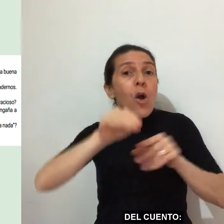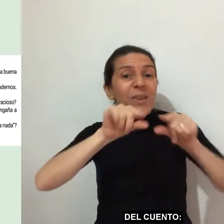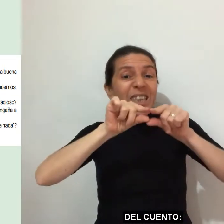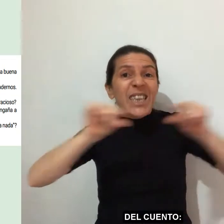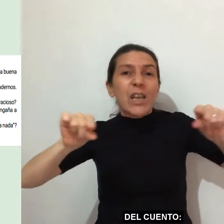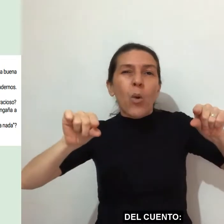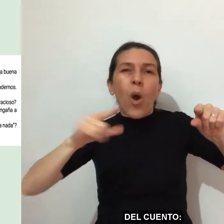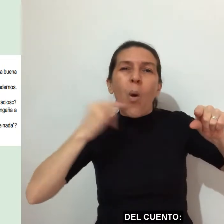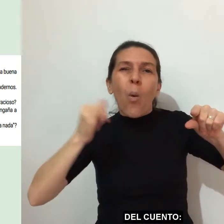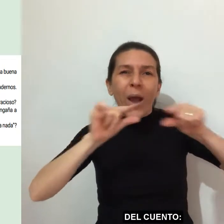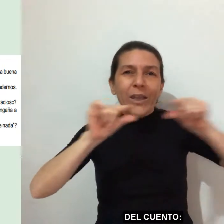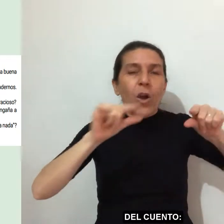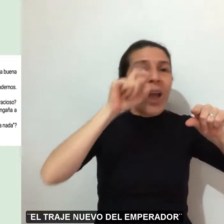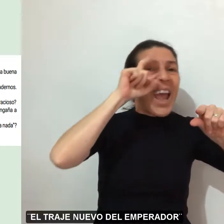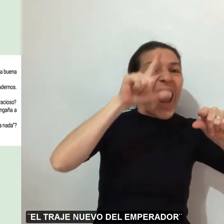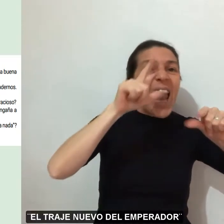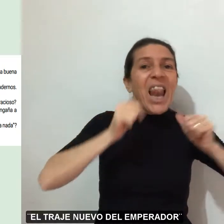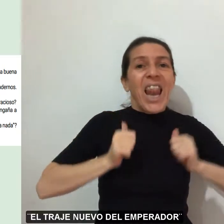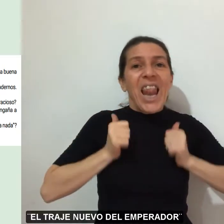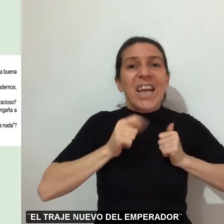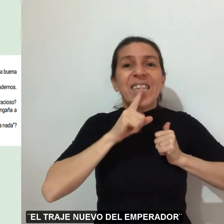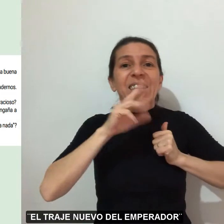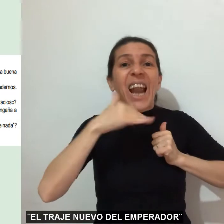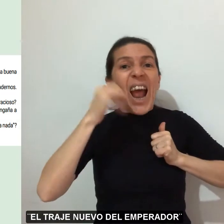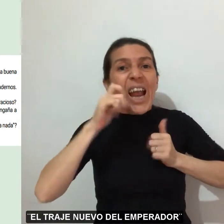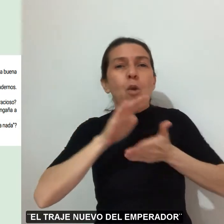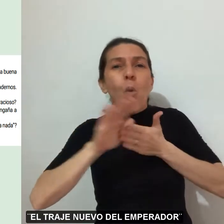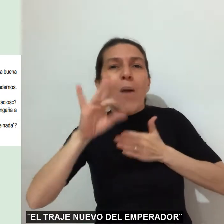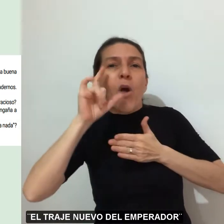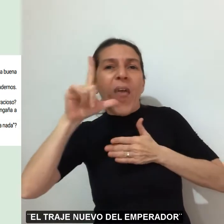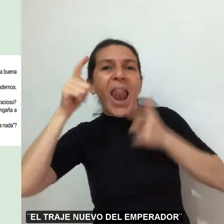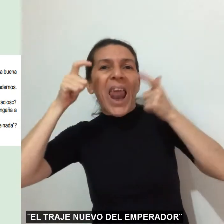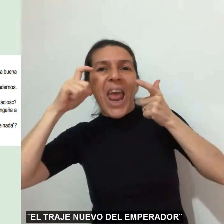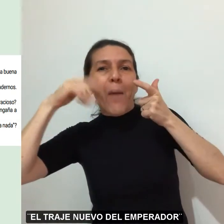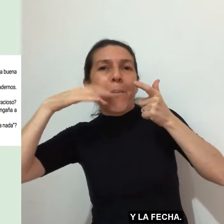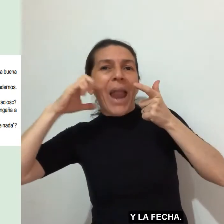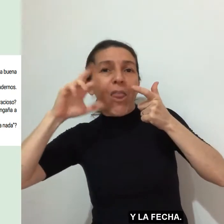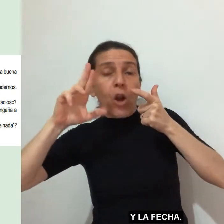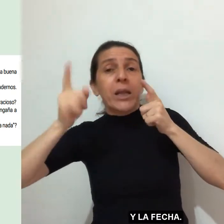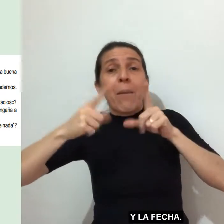del cuento. El traje nuevo del emperador. Y la fecha.